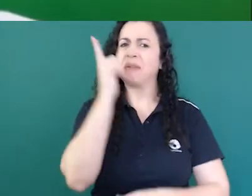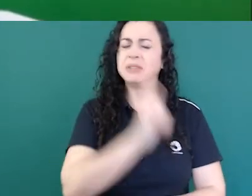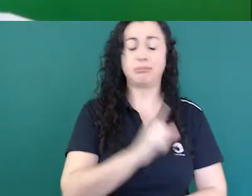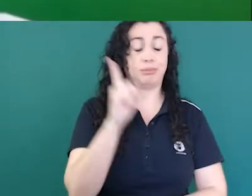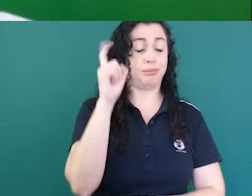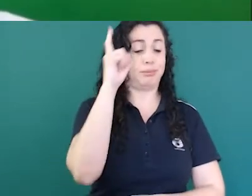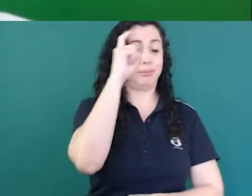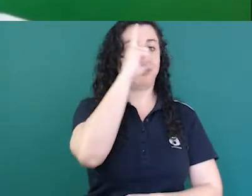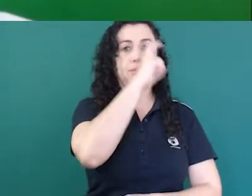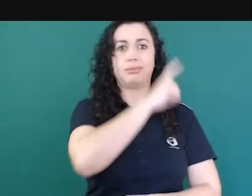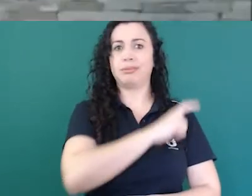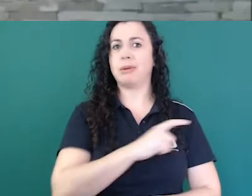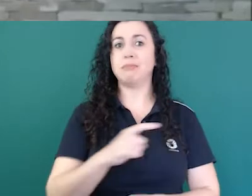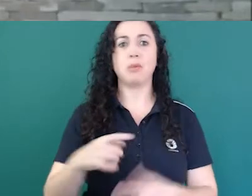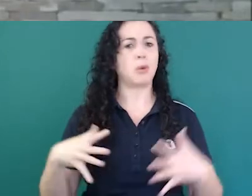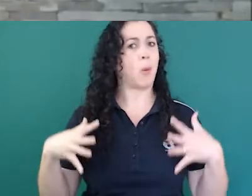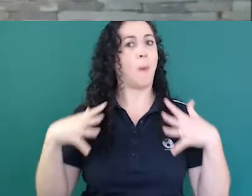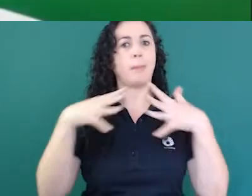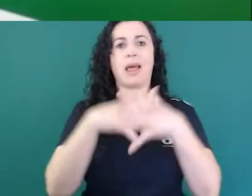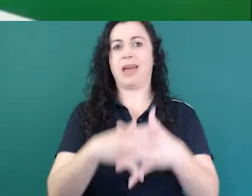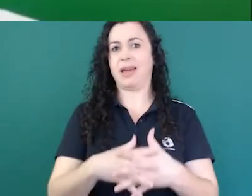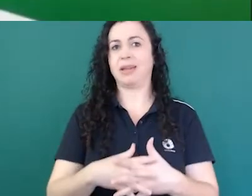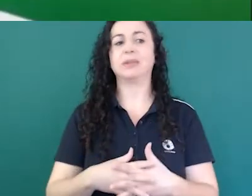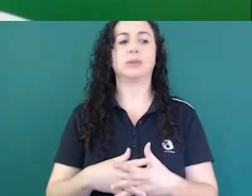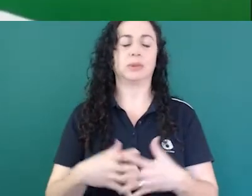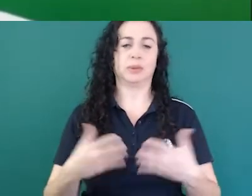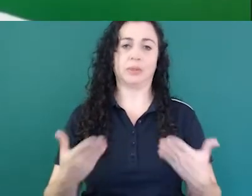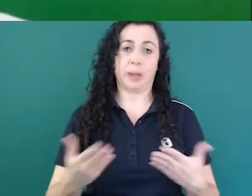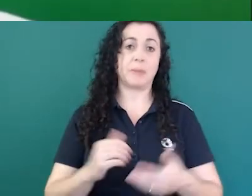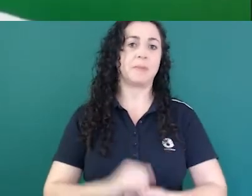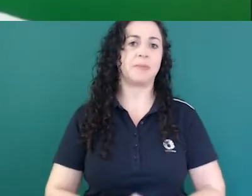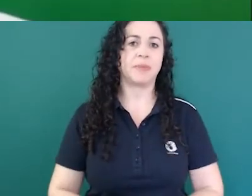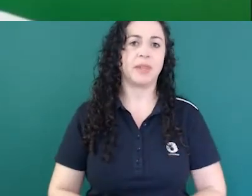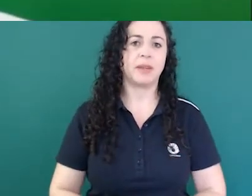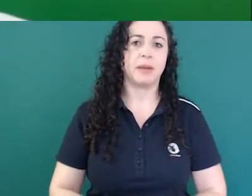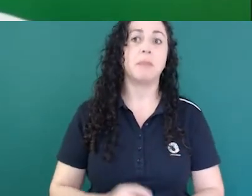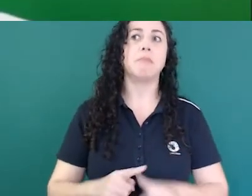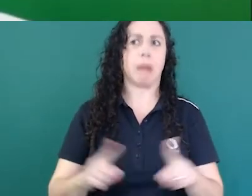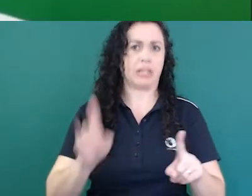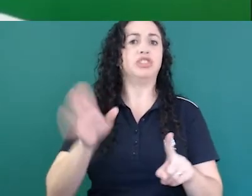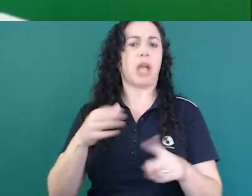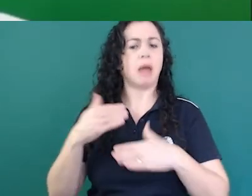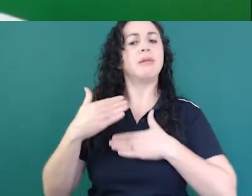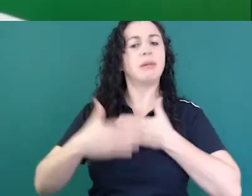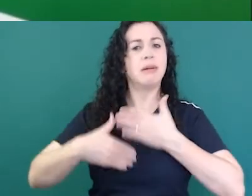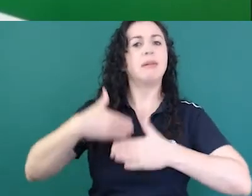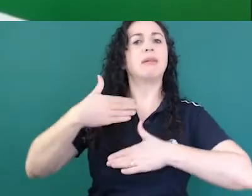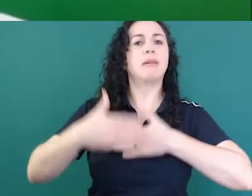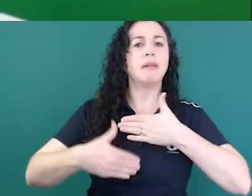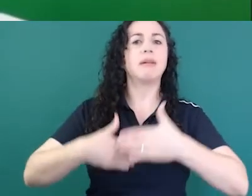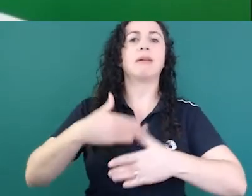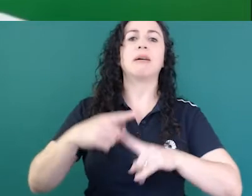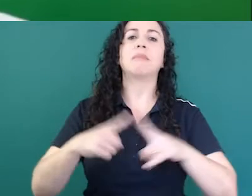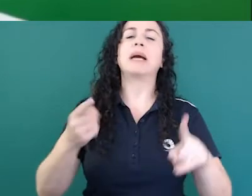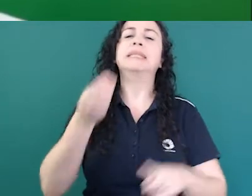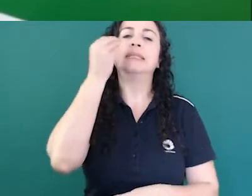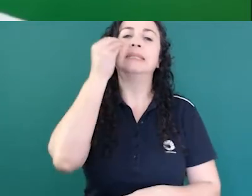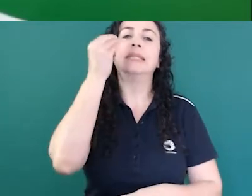O que nós hoje pensamos e também estamos distantes é simplesmente tentar mapear, portanto,